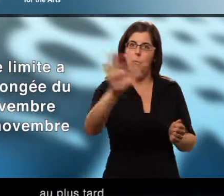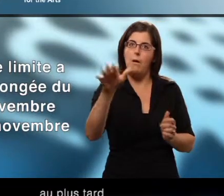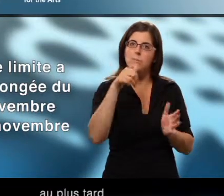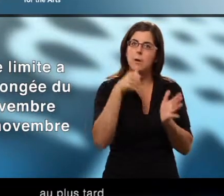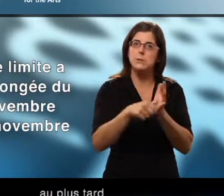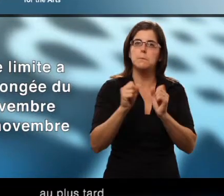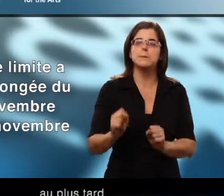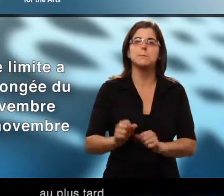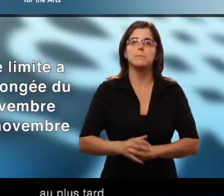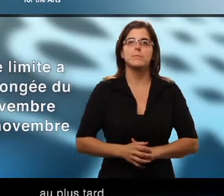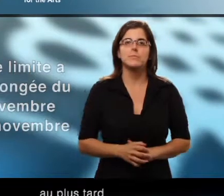novembre 2011.